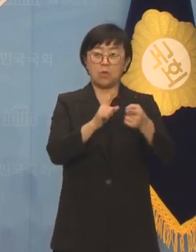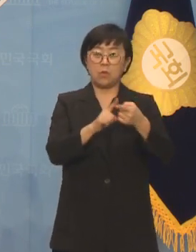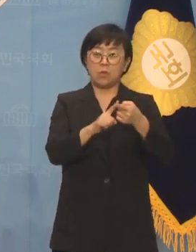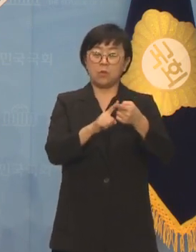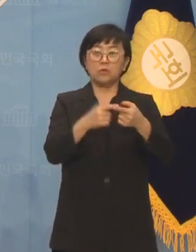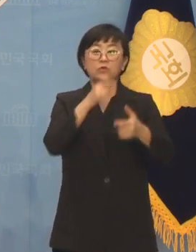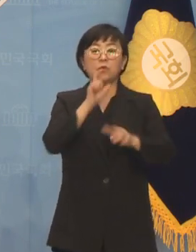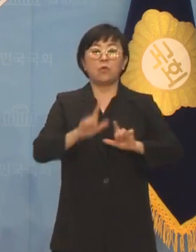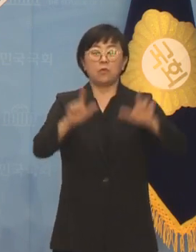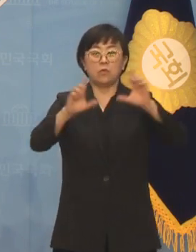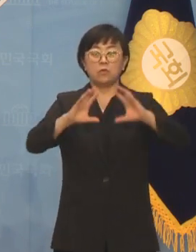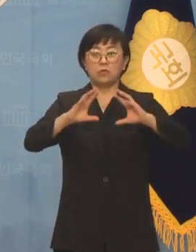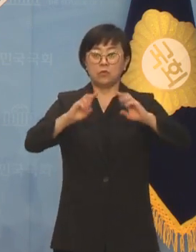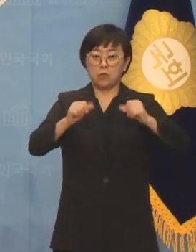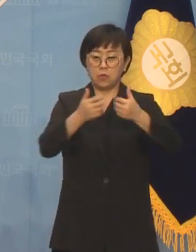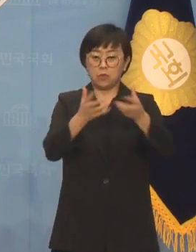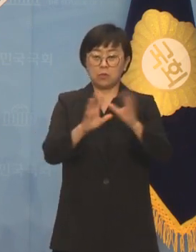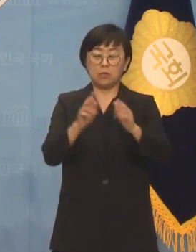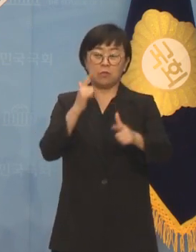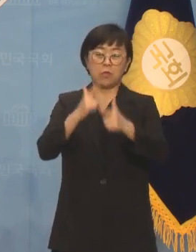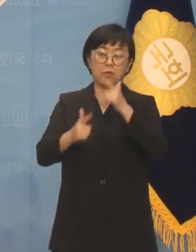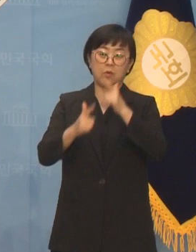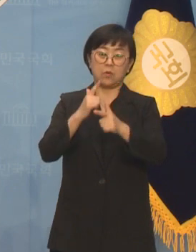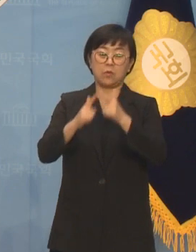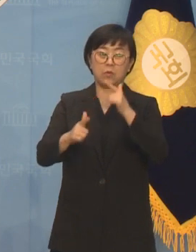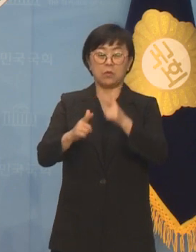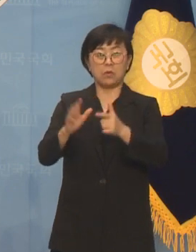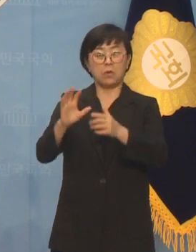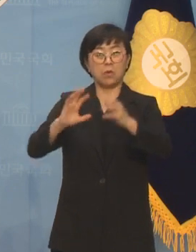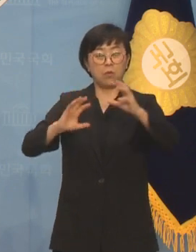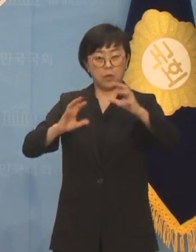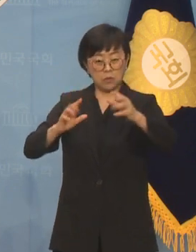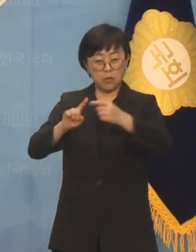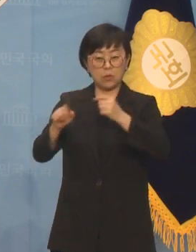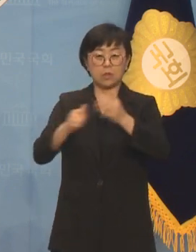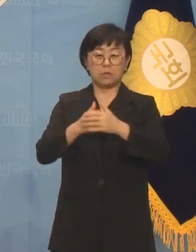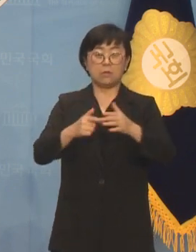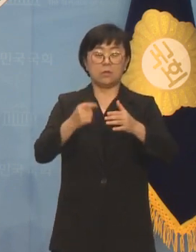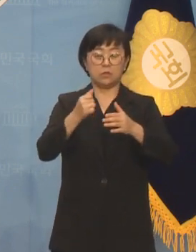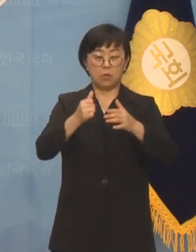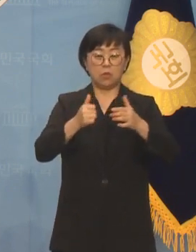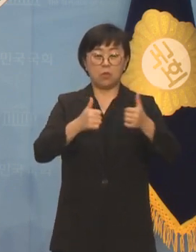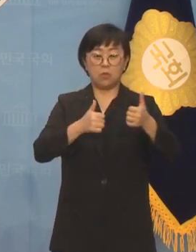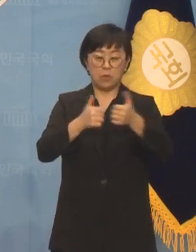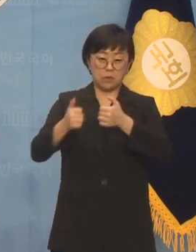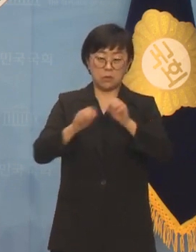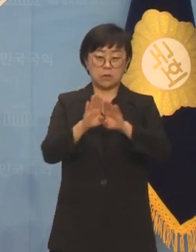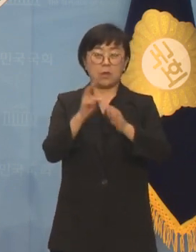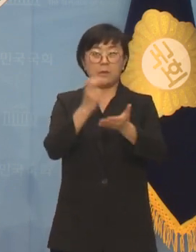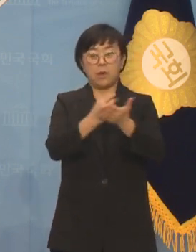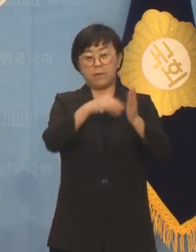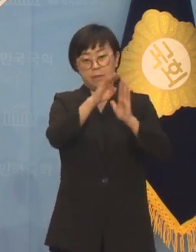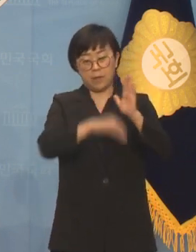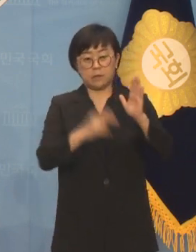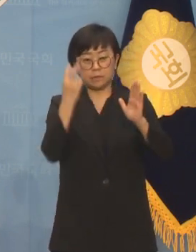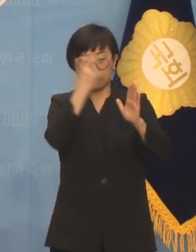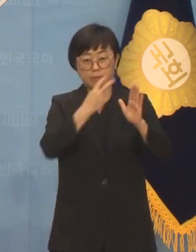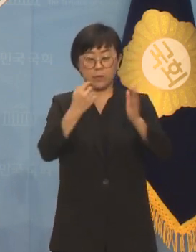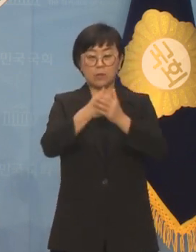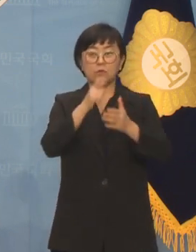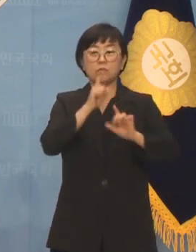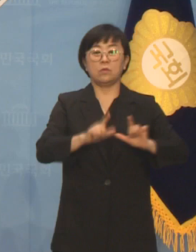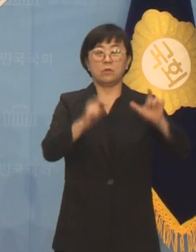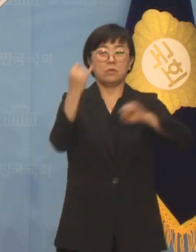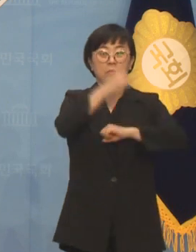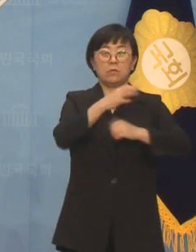수요일에는 국토위, 목요일 외통위가 각각 소위원회를 열어서 법안을 심사합니다. 그리고 수요일에는 기재위,